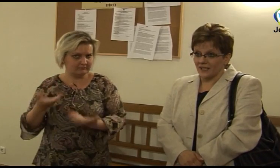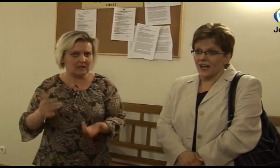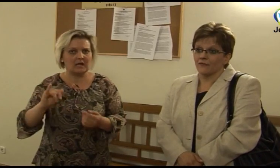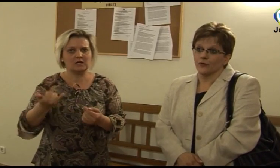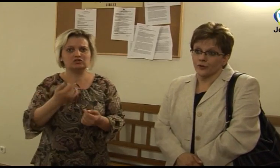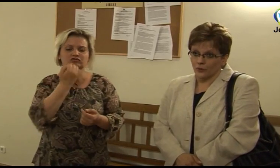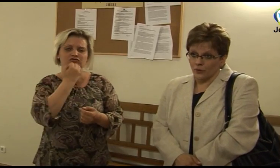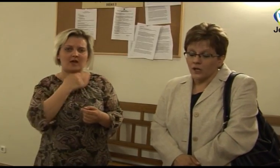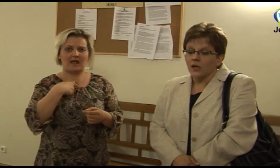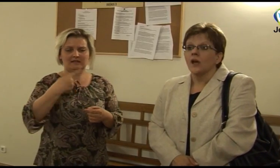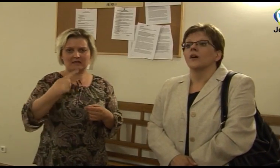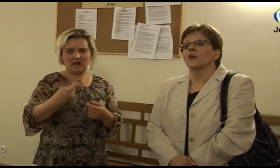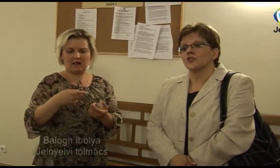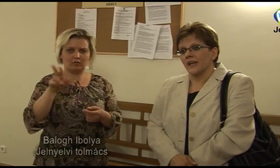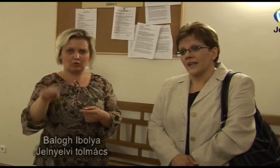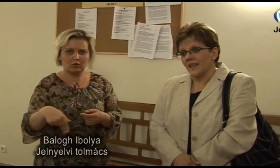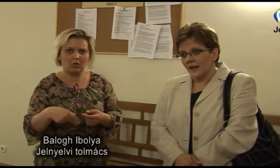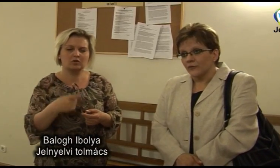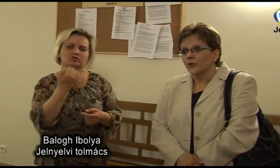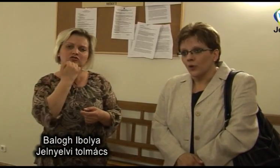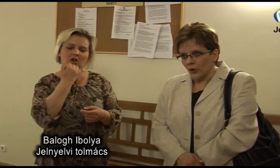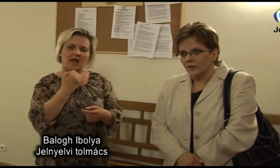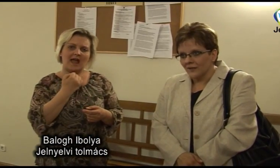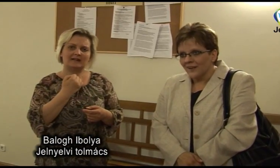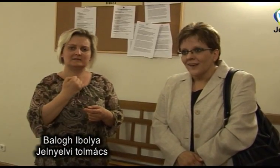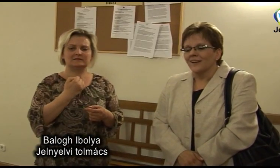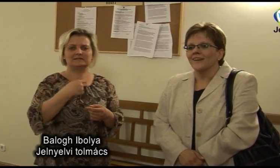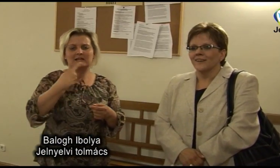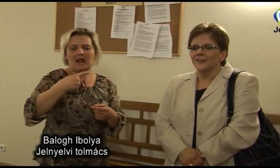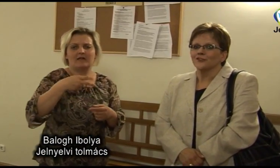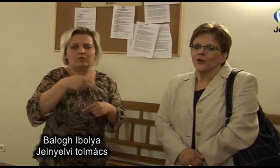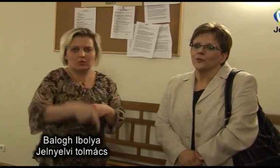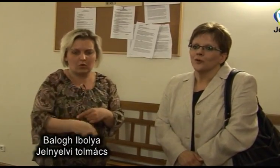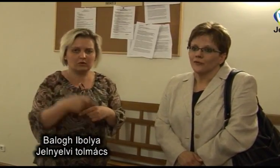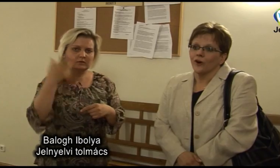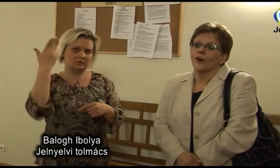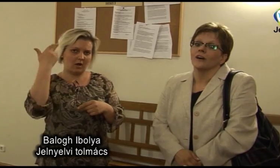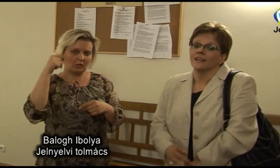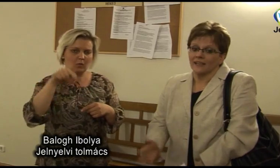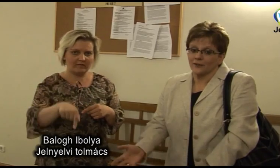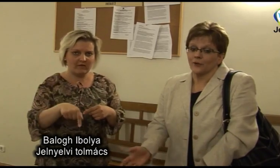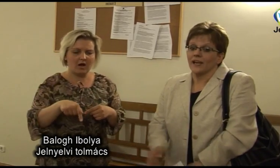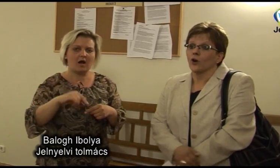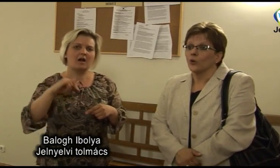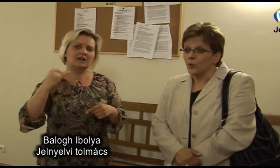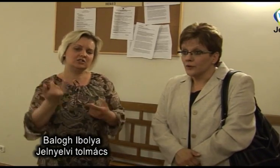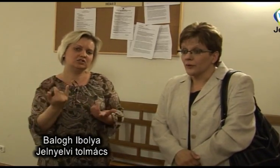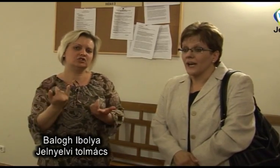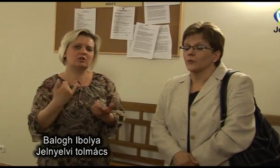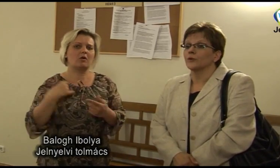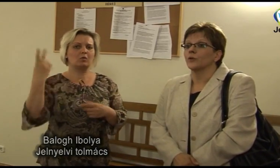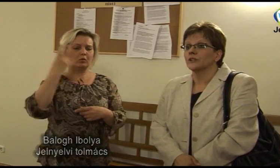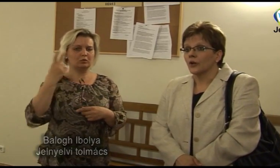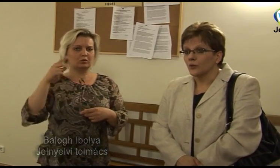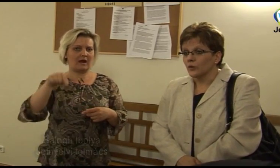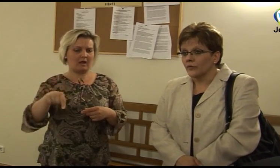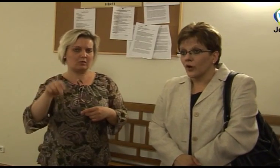nyelvükről, a saját nyelvükön tanulva, illetőleg a kultúrájukról tanulva,